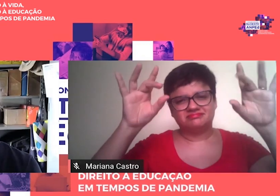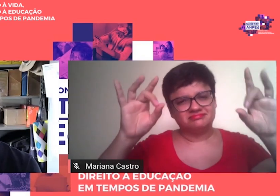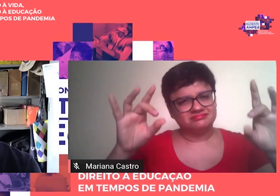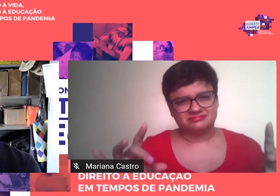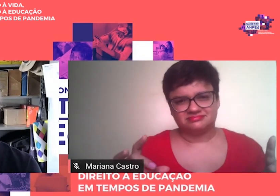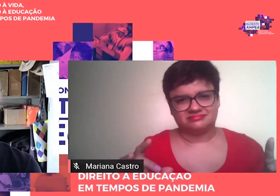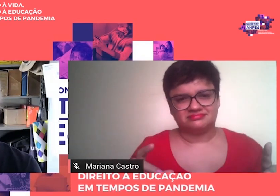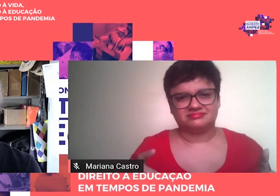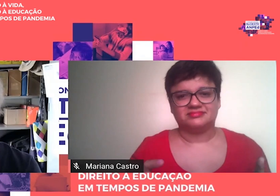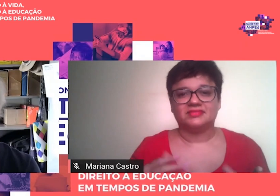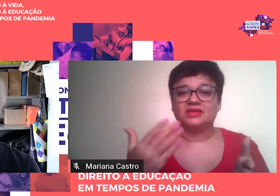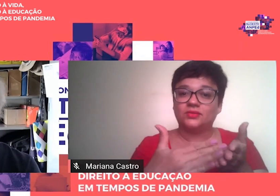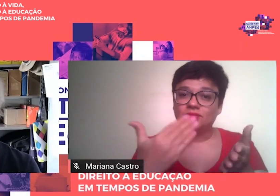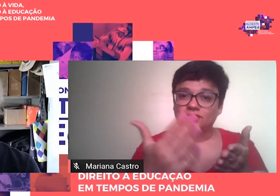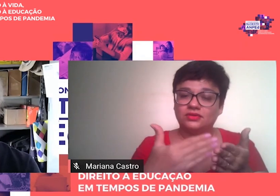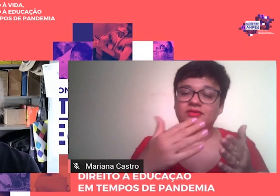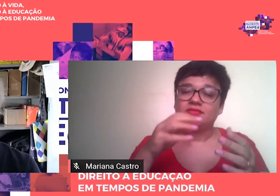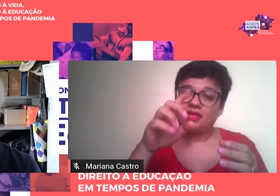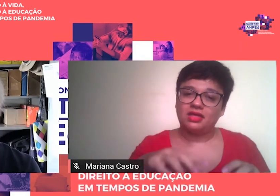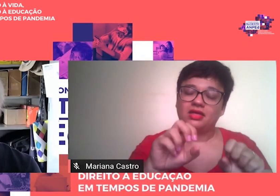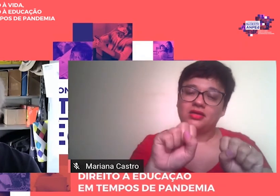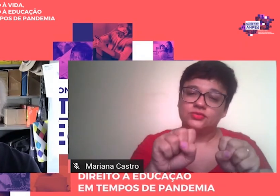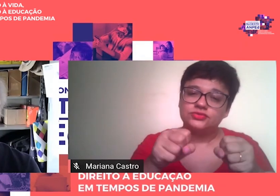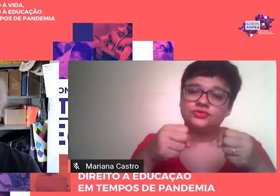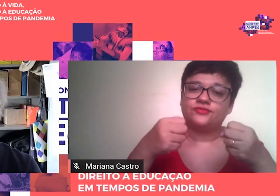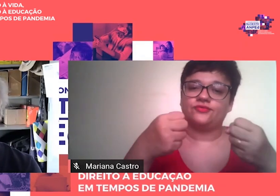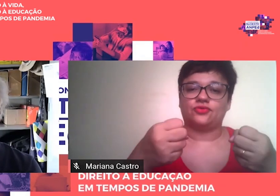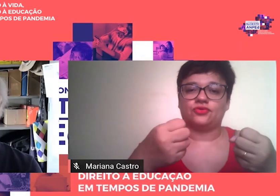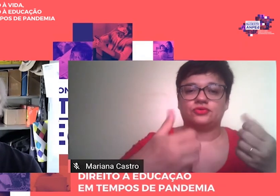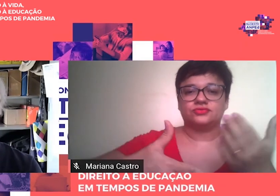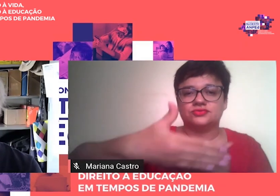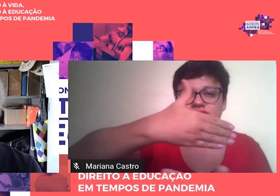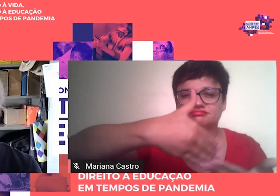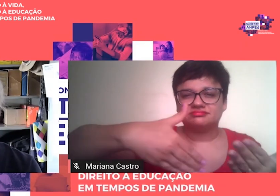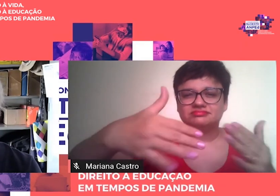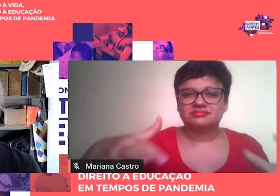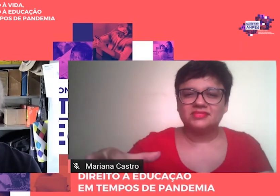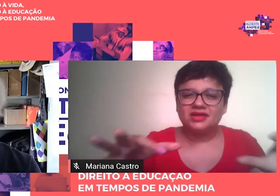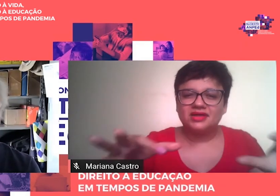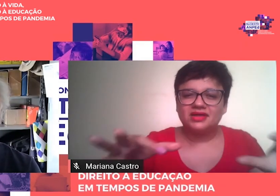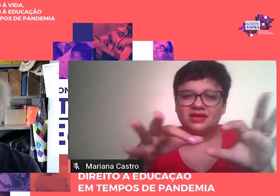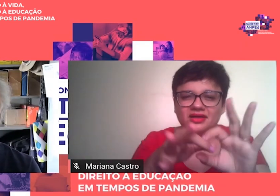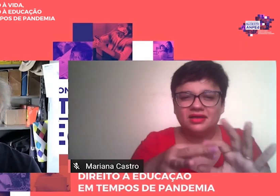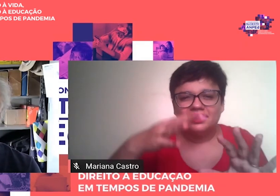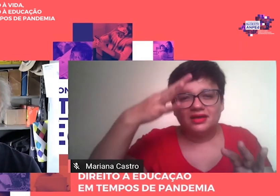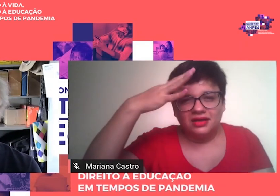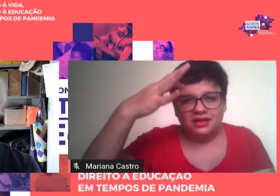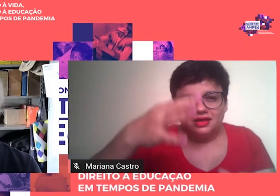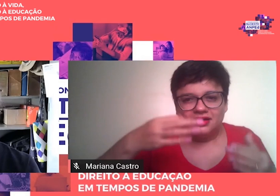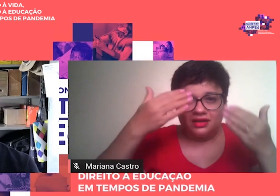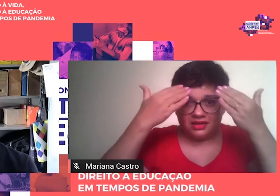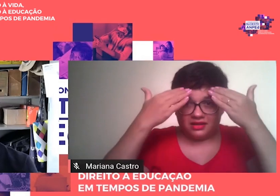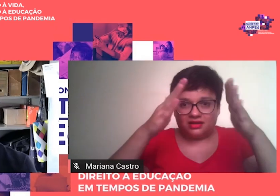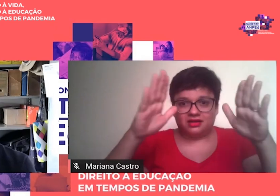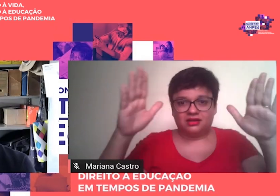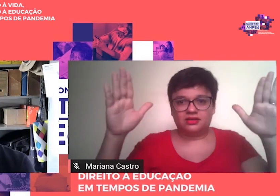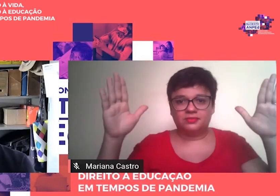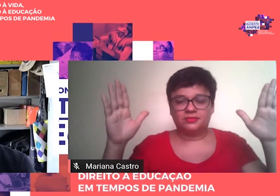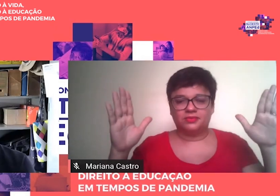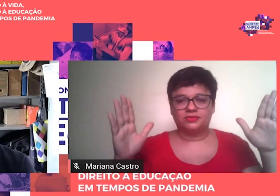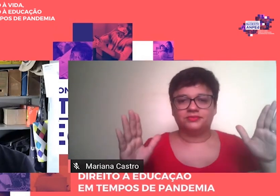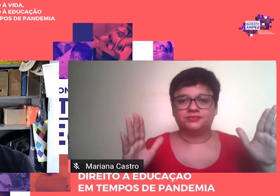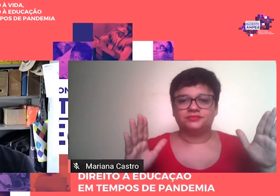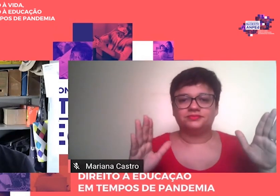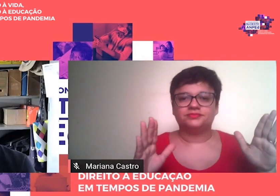reside no esforço de articular numa compreensão de amplo alcance os resultados